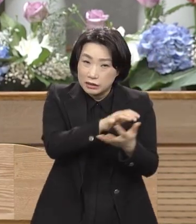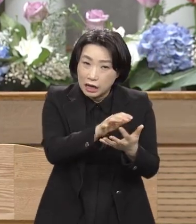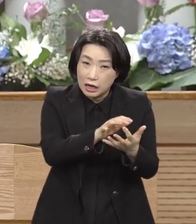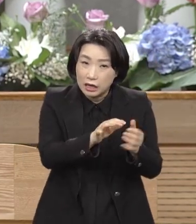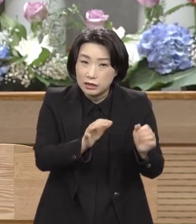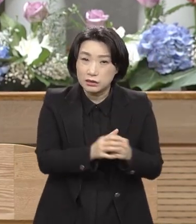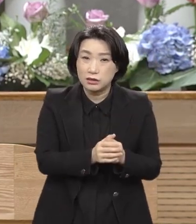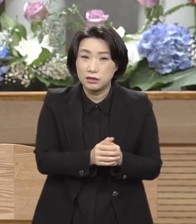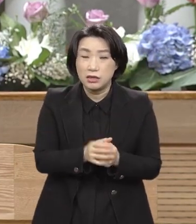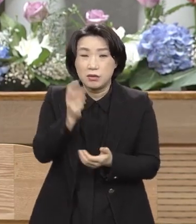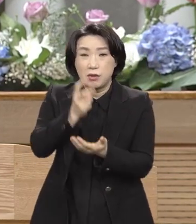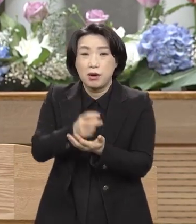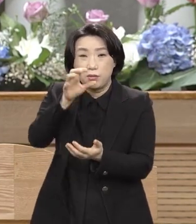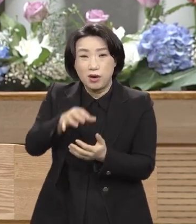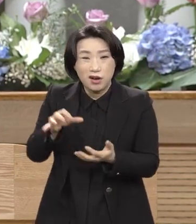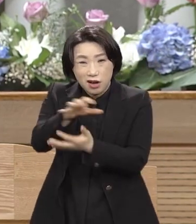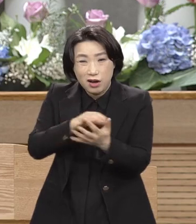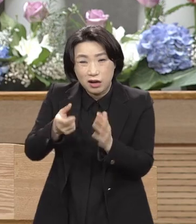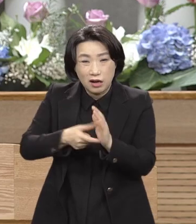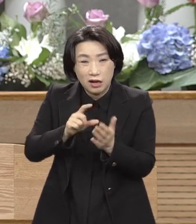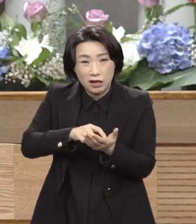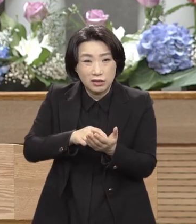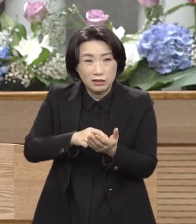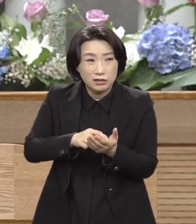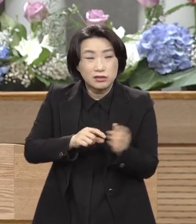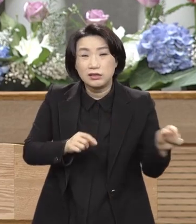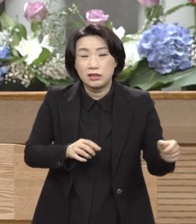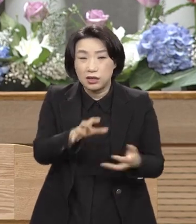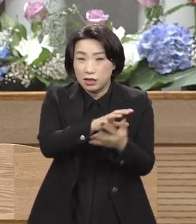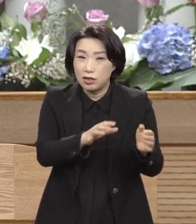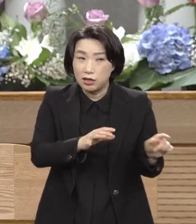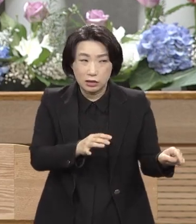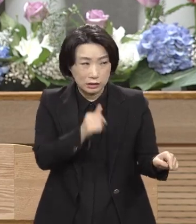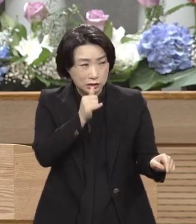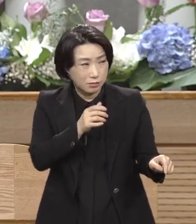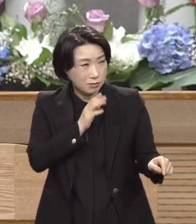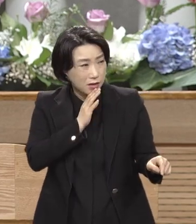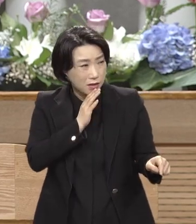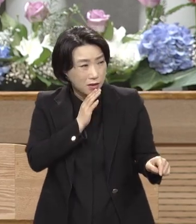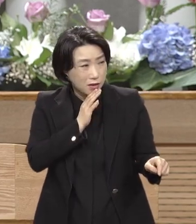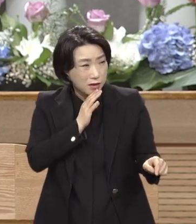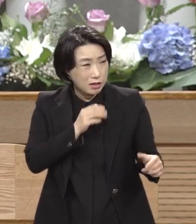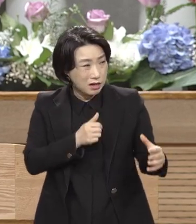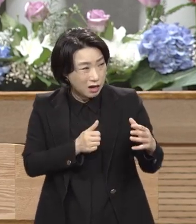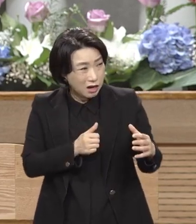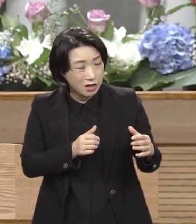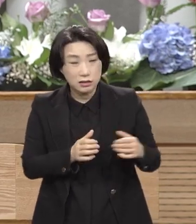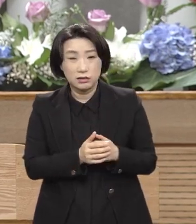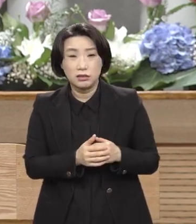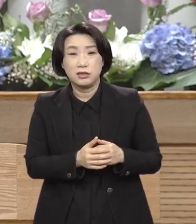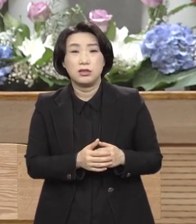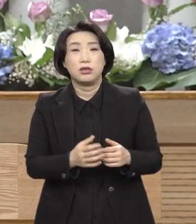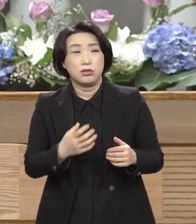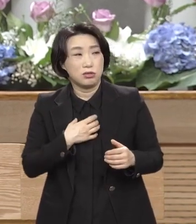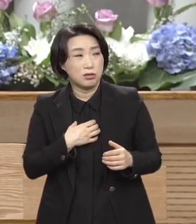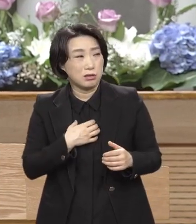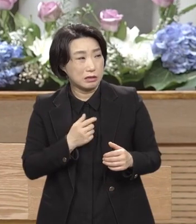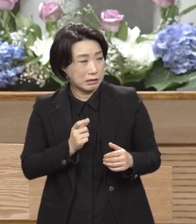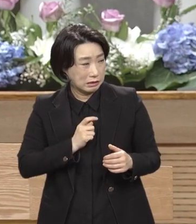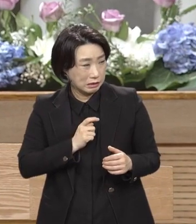법정을 막 뒤집을 것 같은 그런. 다시만 빌라도도 막 죽일 것 같은 그런 밀란이 일어나는 것을 보고.